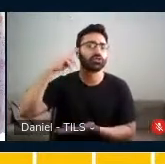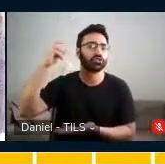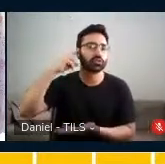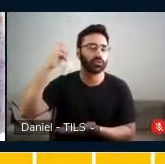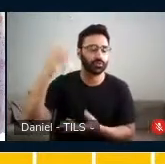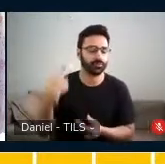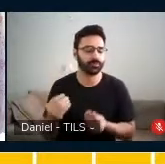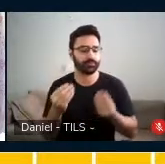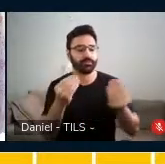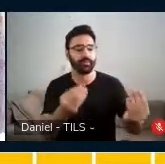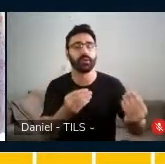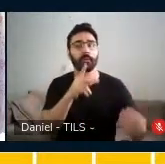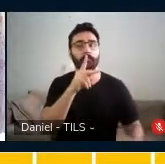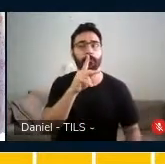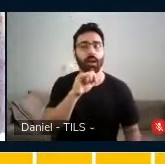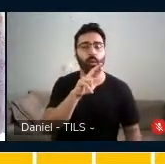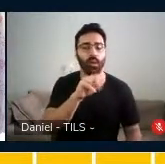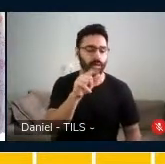Paula,